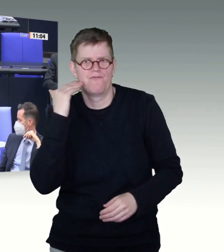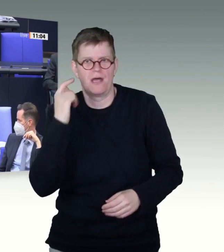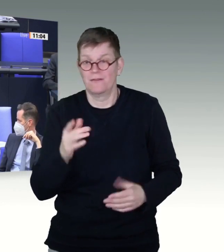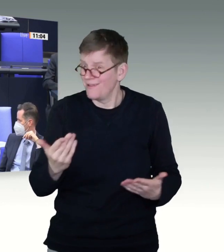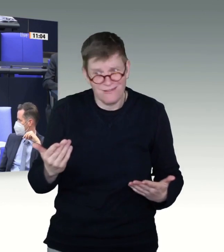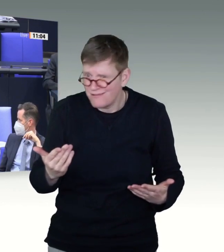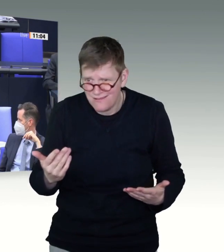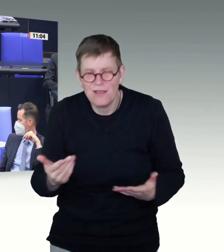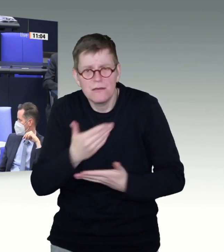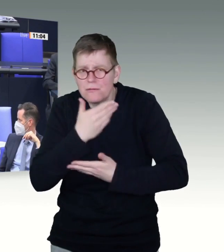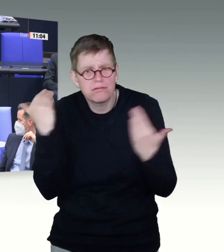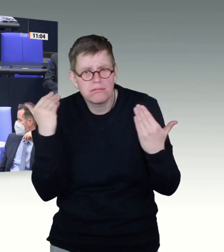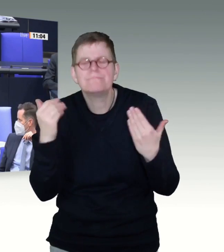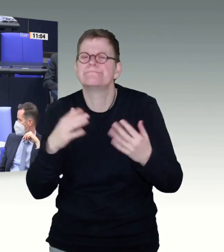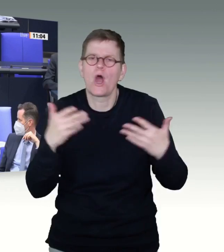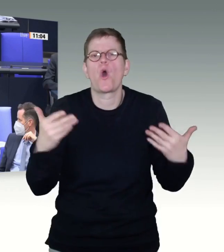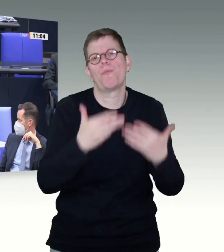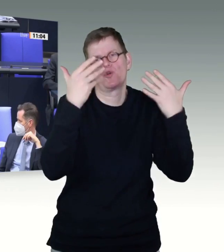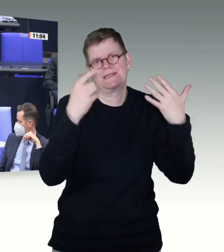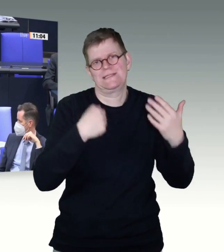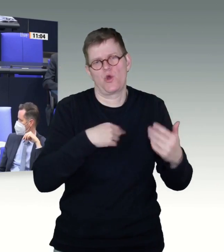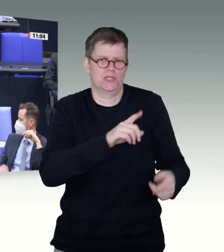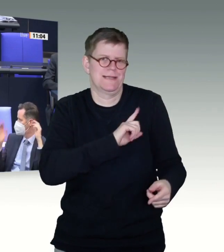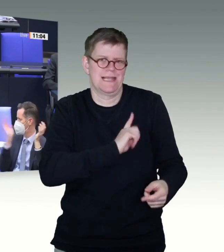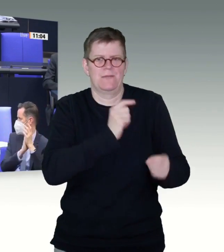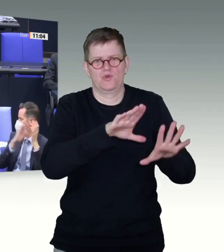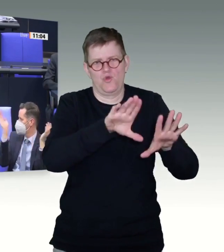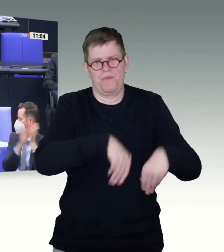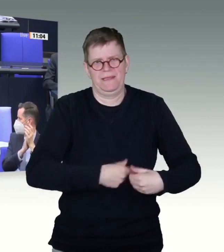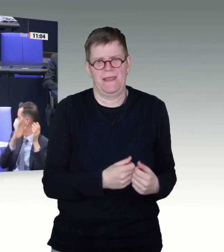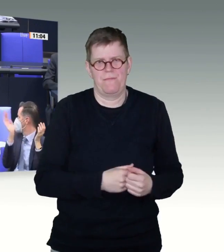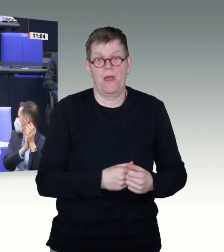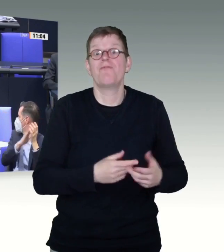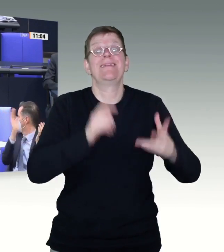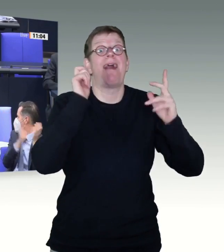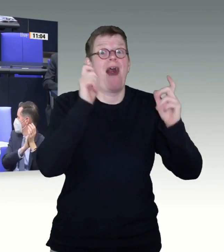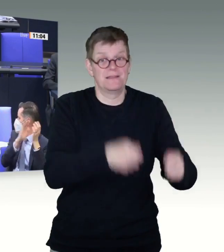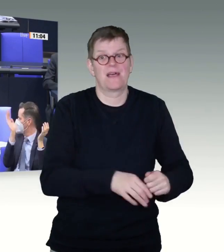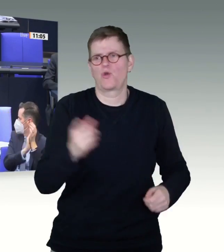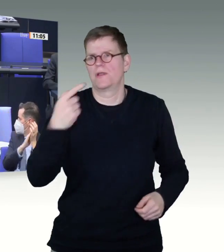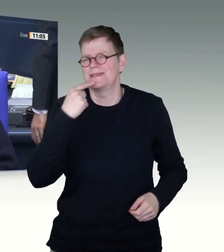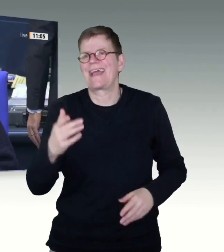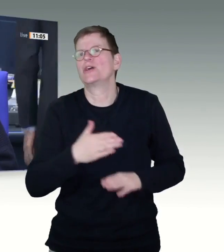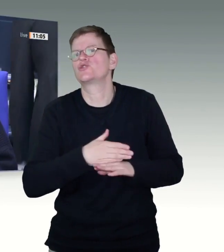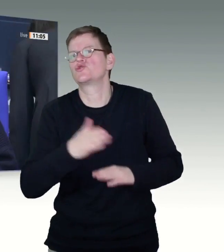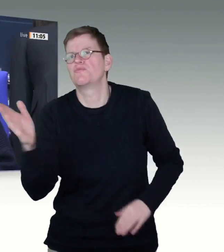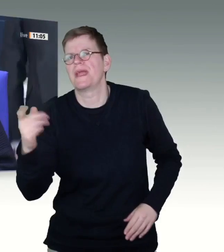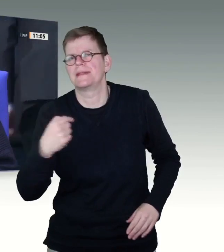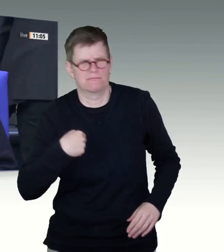Sie uns dann vorwerfen, es kommt zu spät. Das ist wirklich eine Unverschämtheit. Vielen Dank. Vielen Dank, Frau Kollegin. Dann